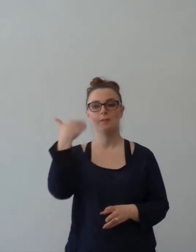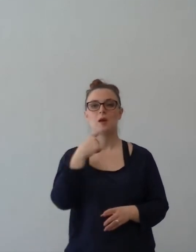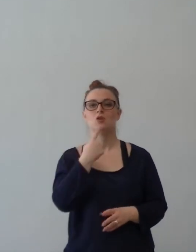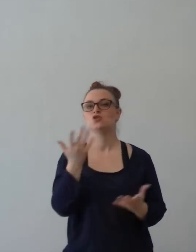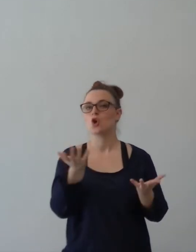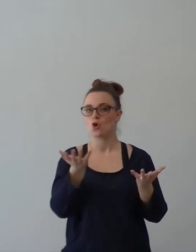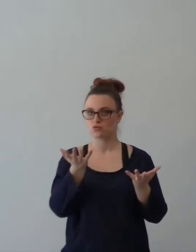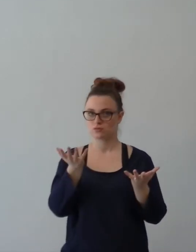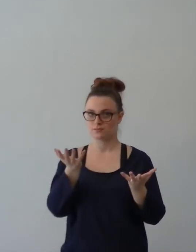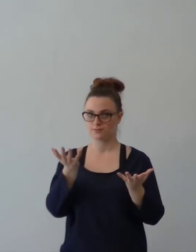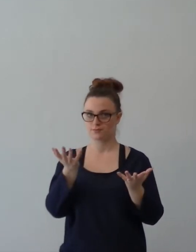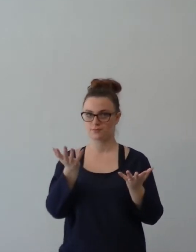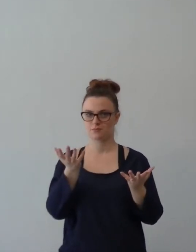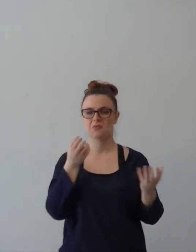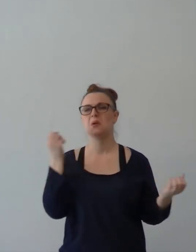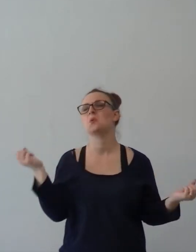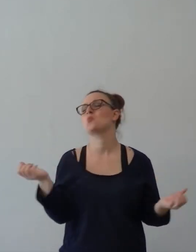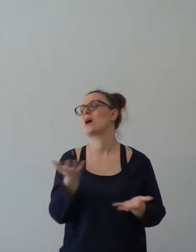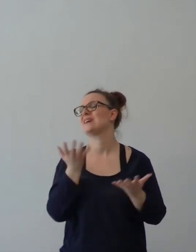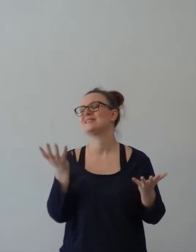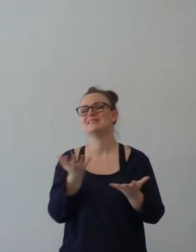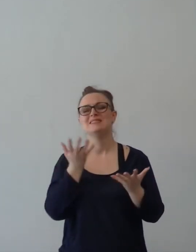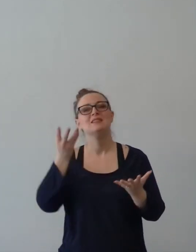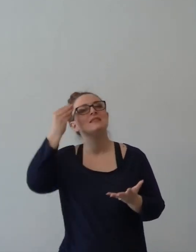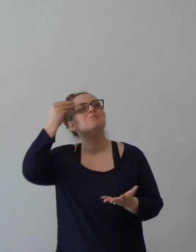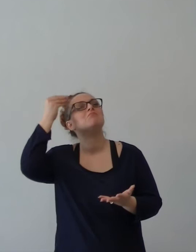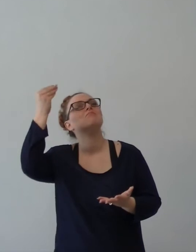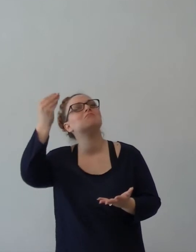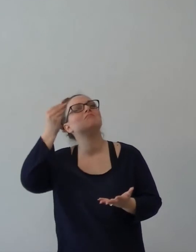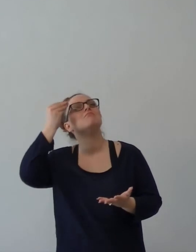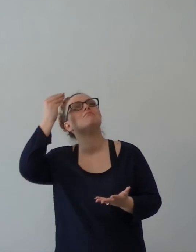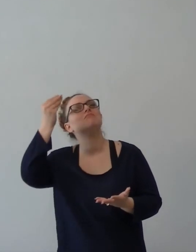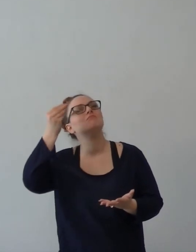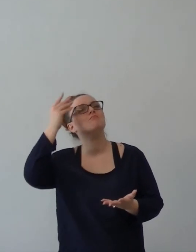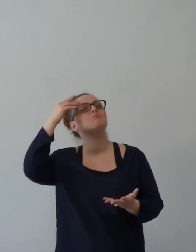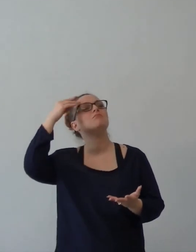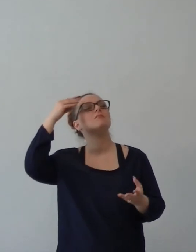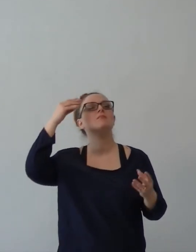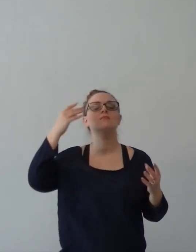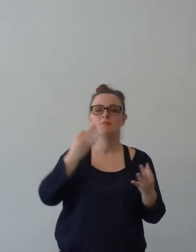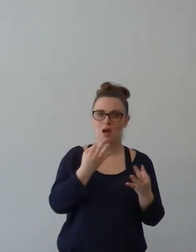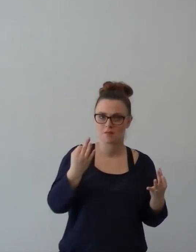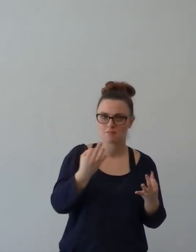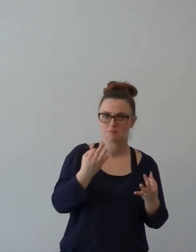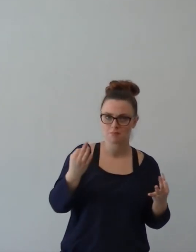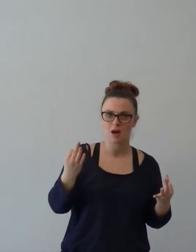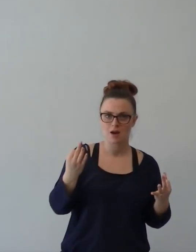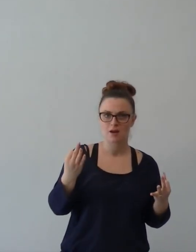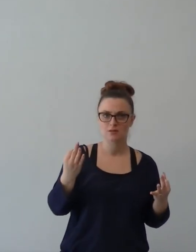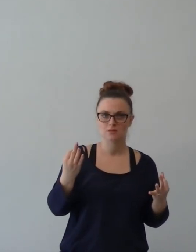dicendo? Qualsiasi cosa si pensi, qualsiasi sia le vostre opinioni, ricordatevi che il